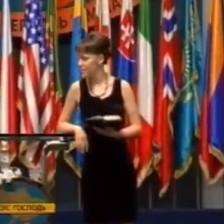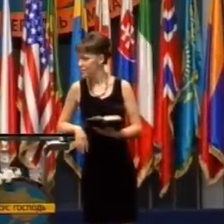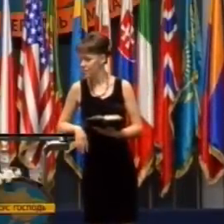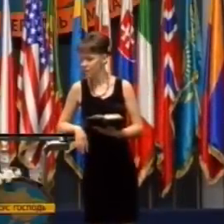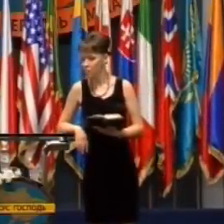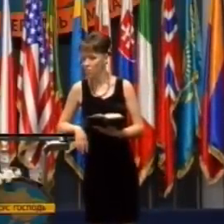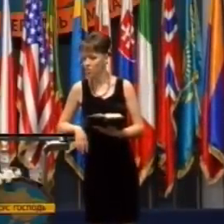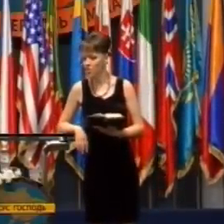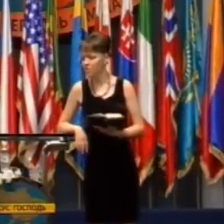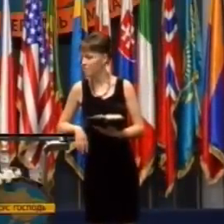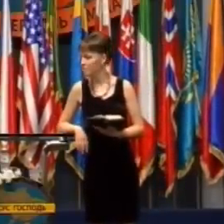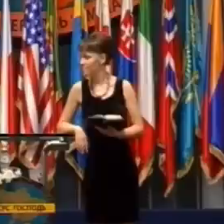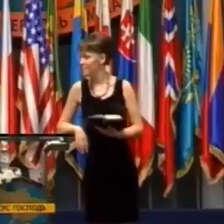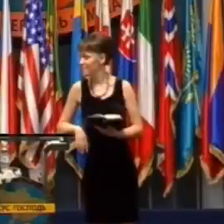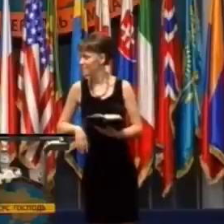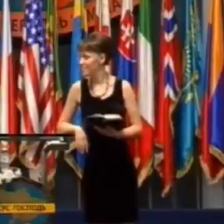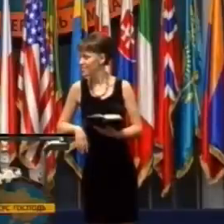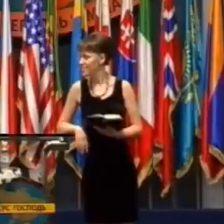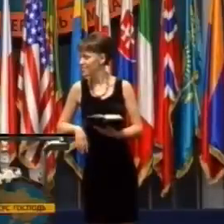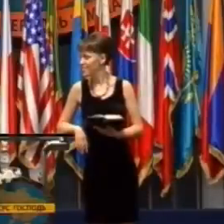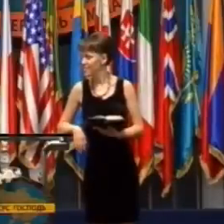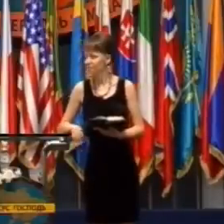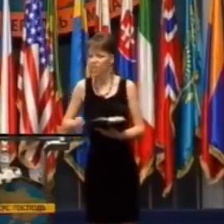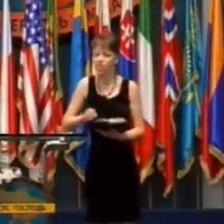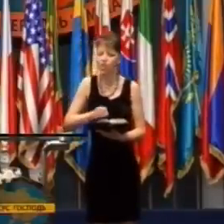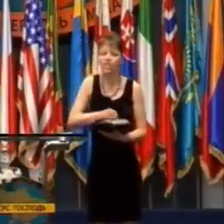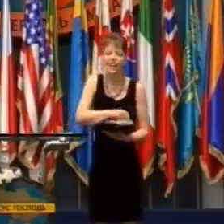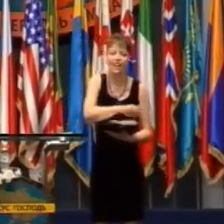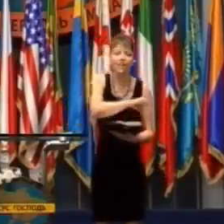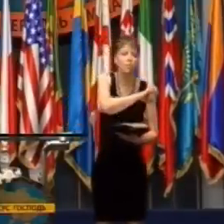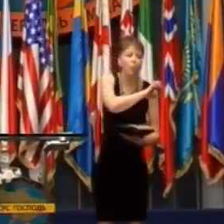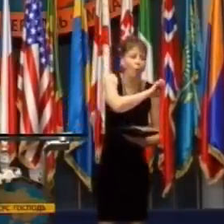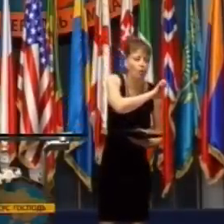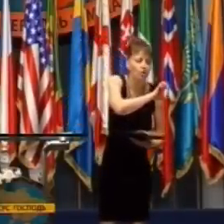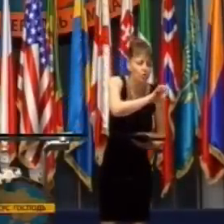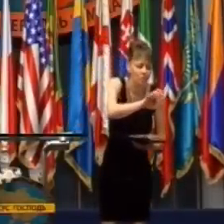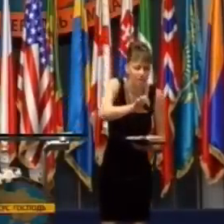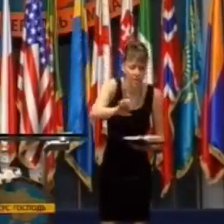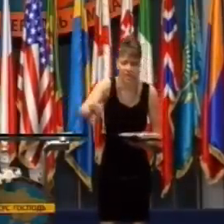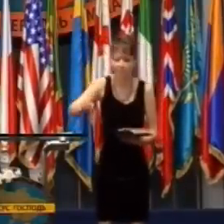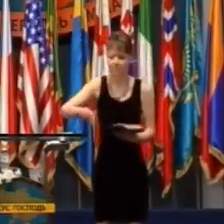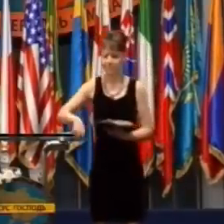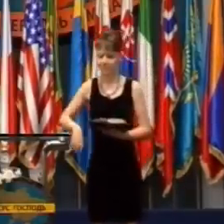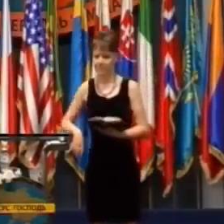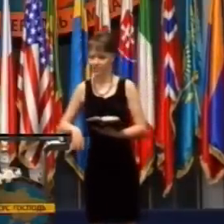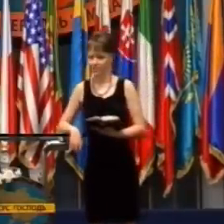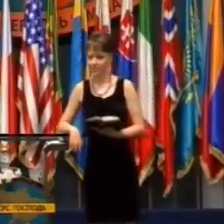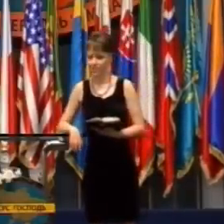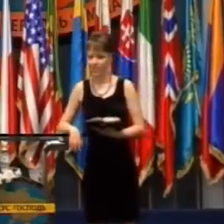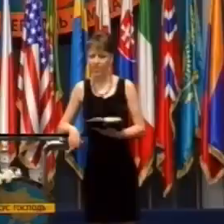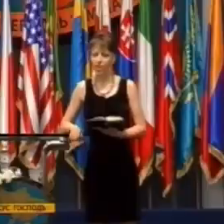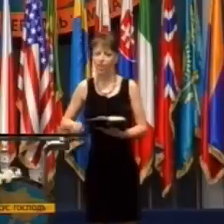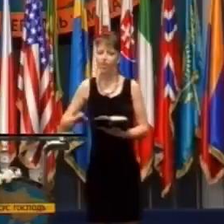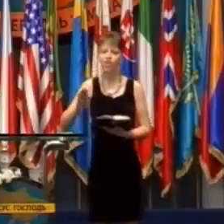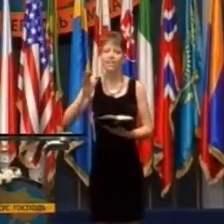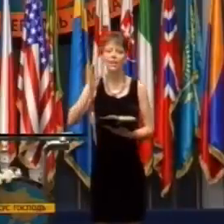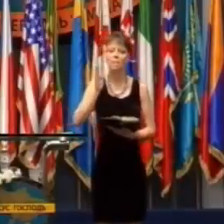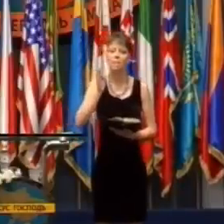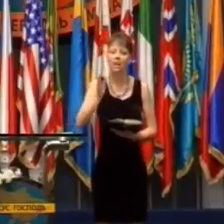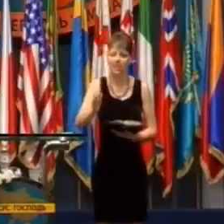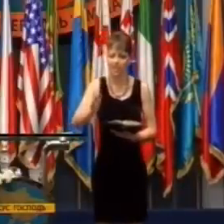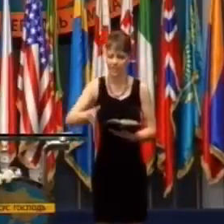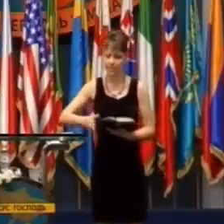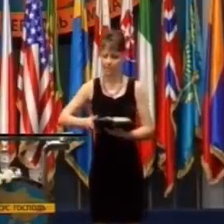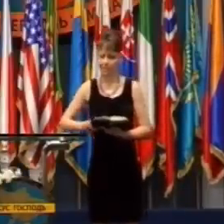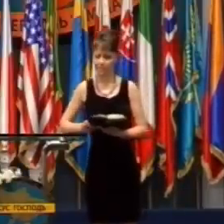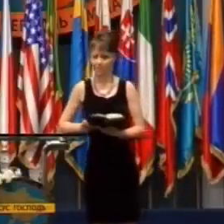Vždy majte na pamäti. Čítajte celý verš. Čítajte ho